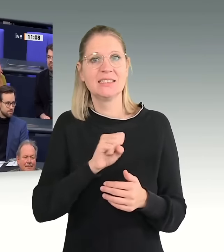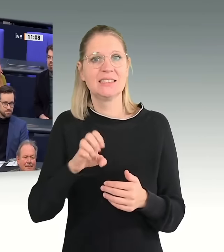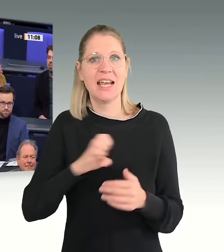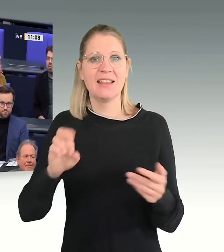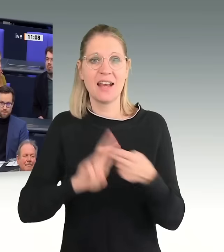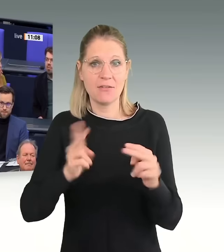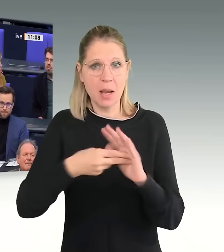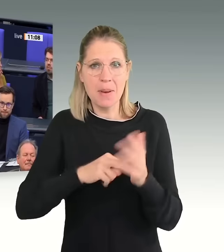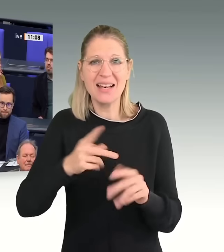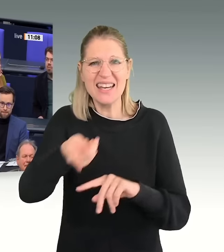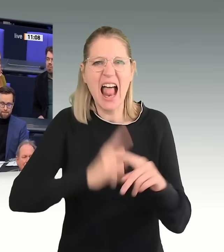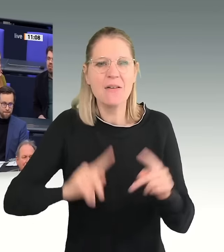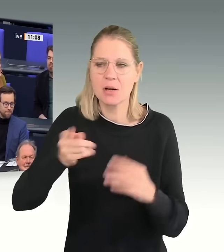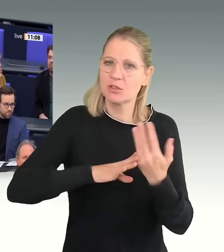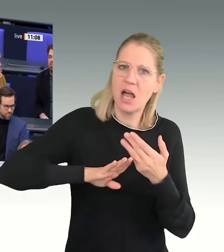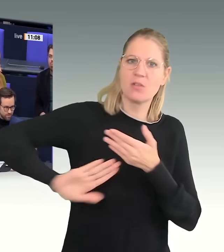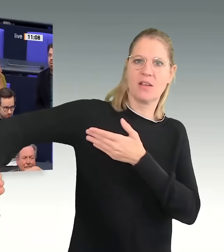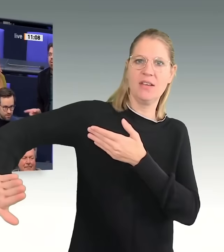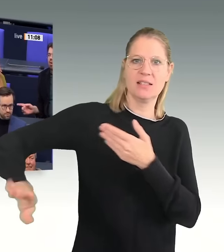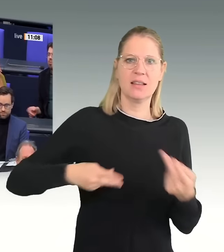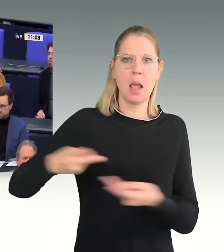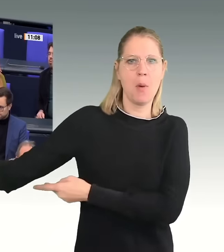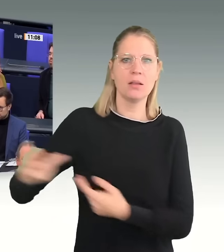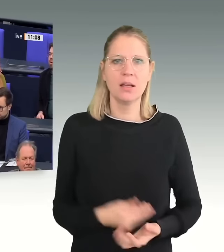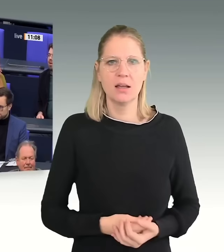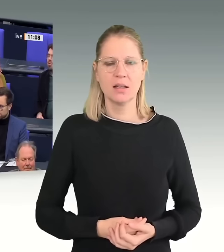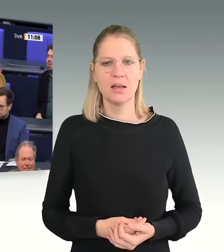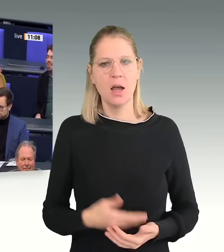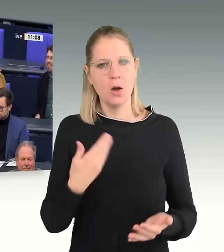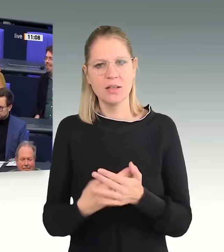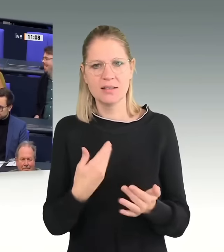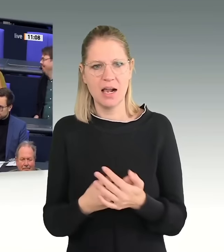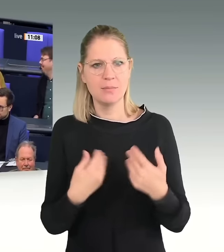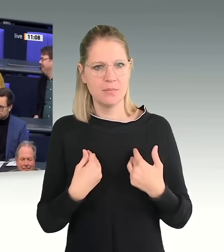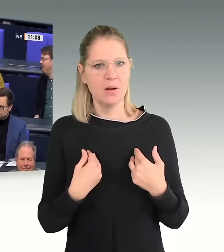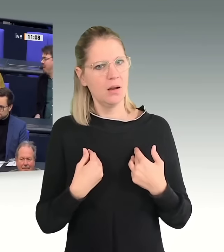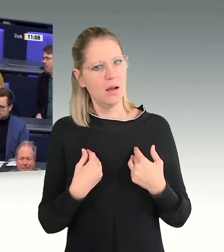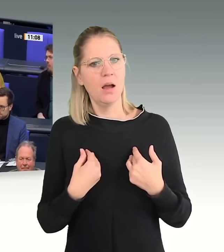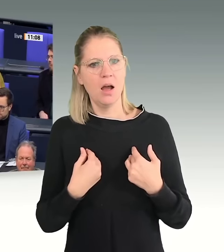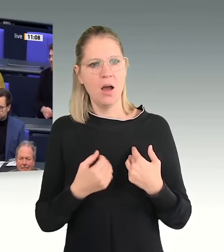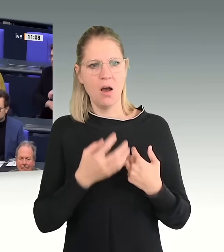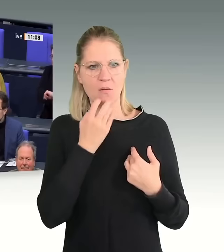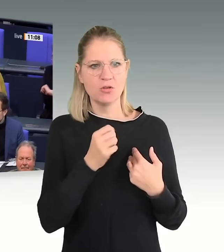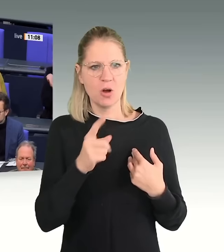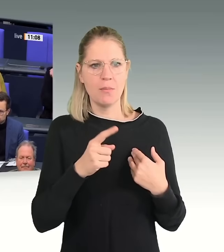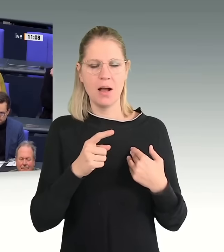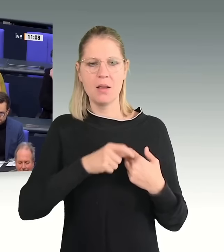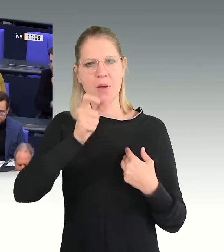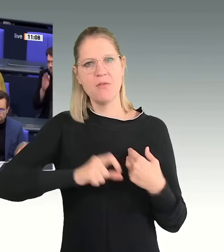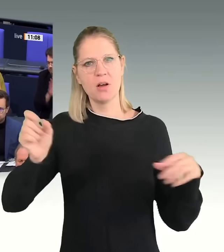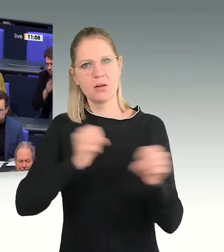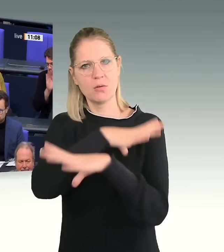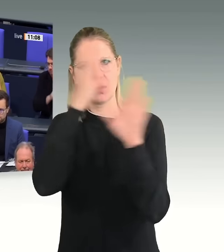Frau Kollege, bitte kommen Sie zum Schluss. ausgewiesen und deportiert. Und deshalb wollte ich das nur der Bevölkerung transparent machen,